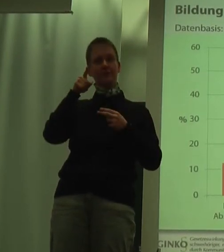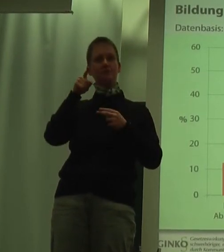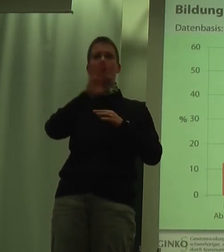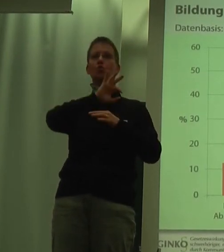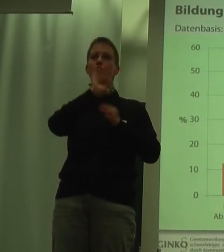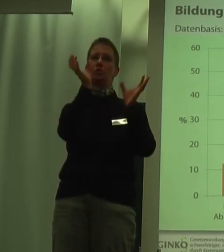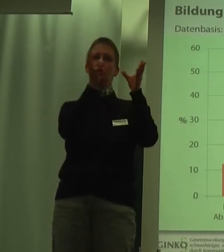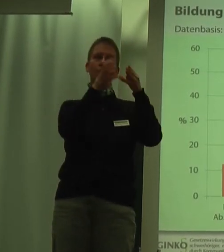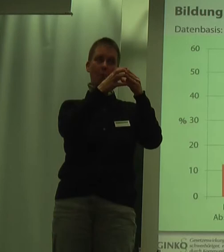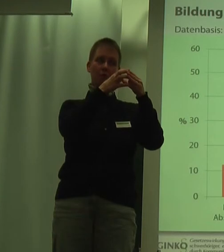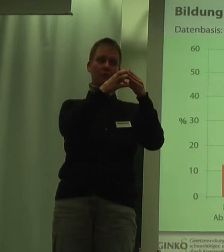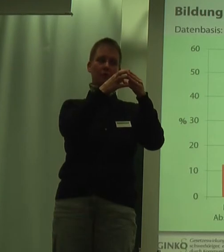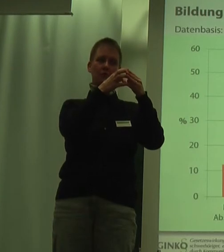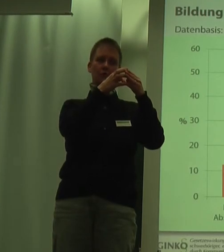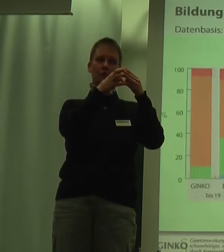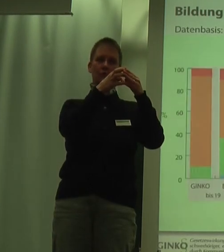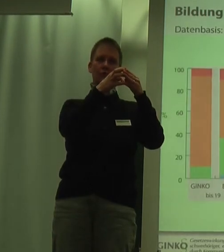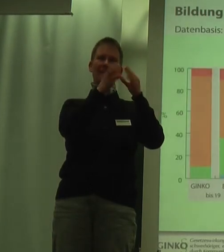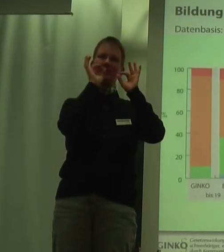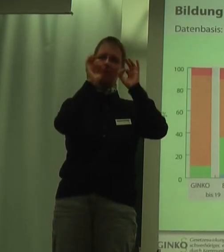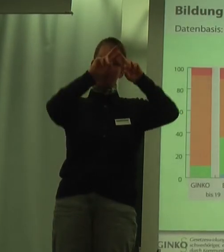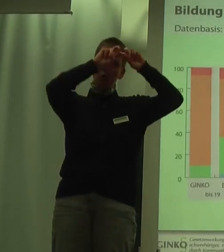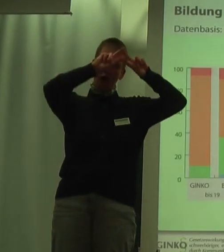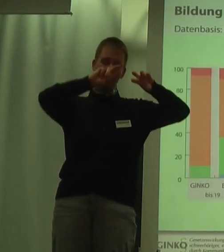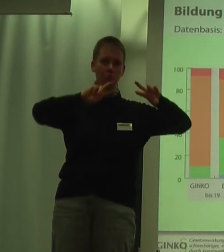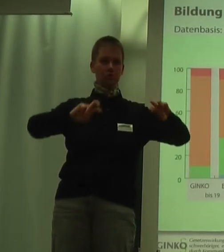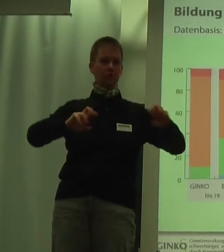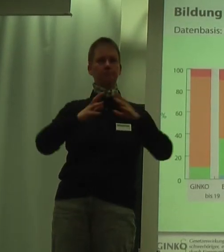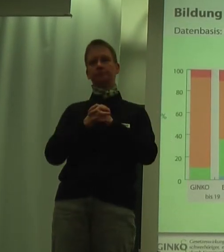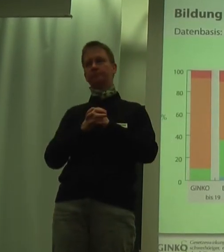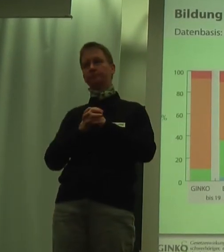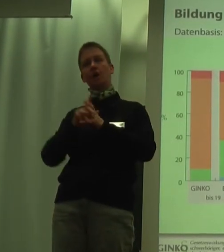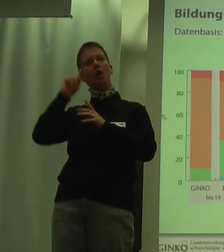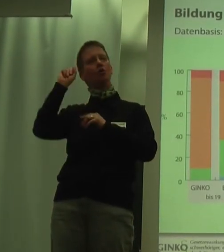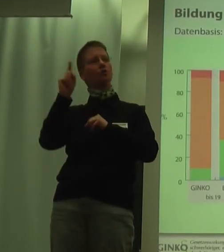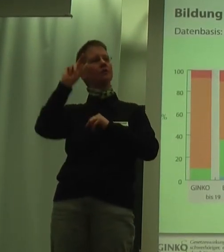Gruppe genau zu analysieren. Auch hier haben wir jetzt wieder geguckt,